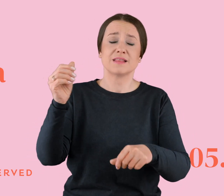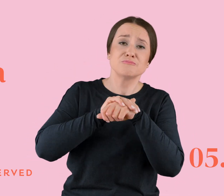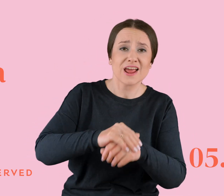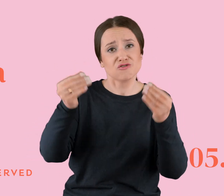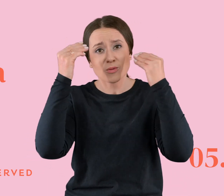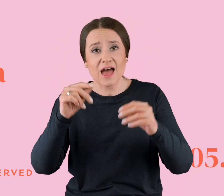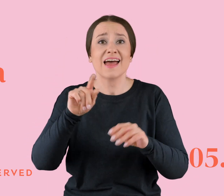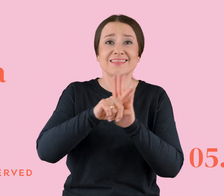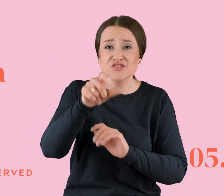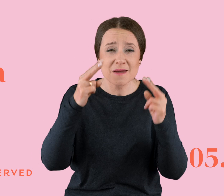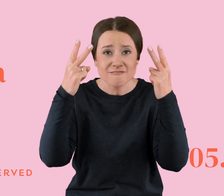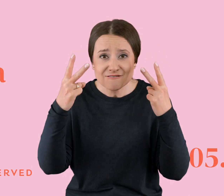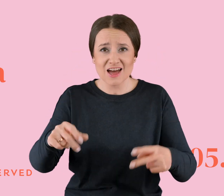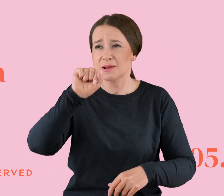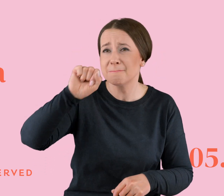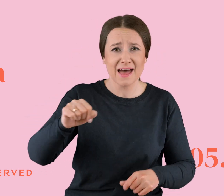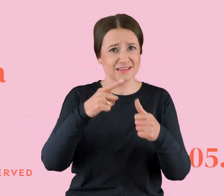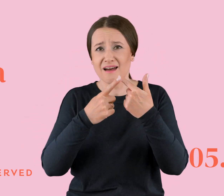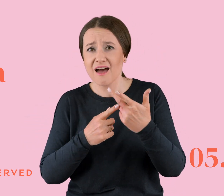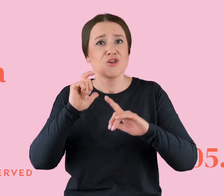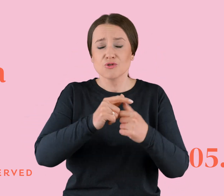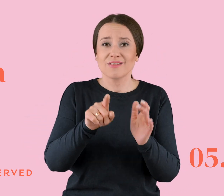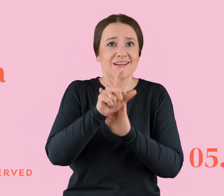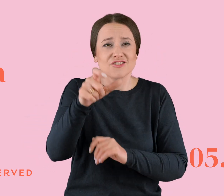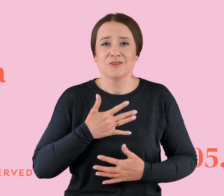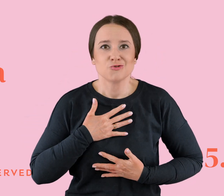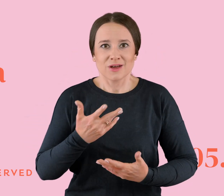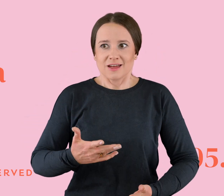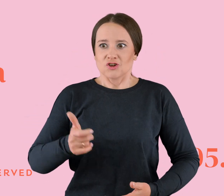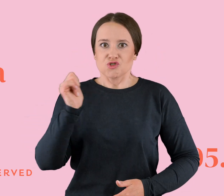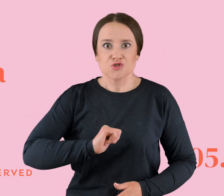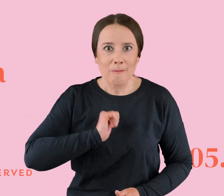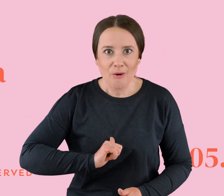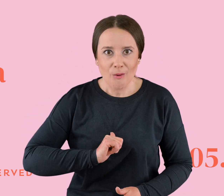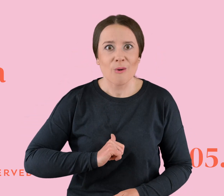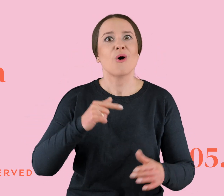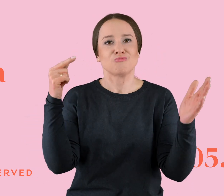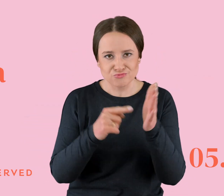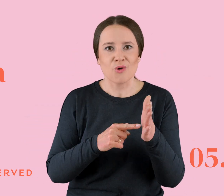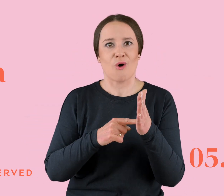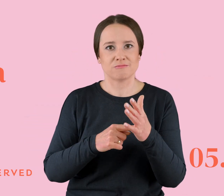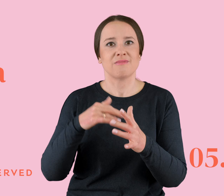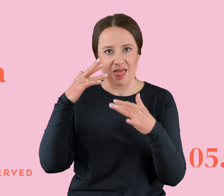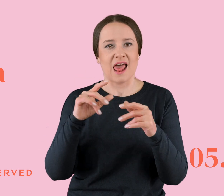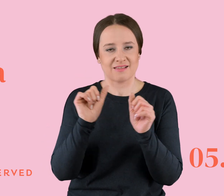rzeczy dla ciebie ważnych, z jakichś pasji, rzeczy, które ci służą, które sprawiają, że ty jesteś sobą, to to jest relacja toksyczna. I ty nie